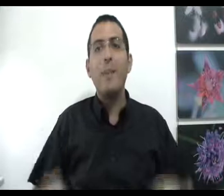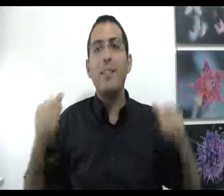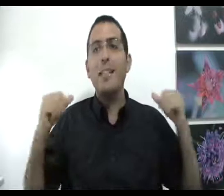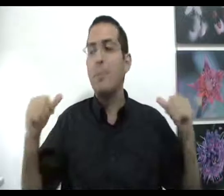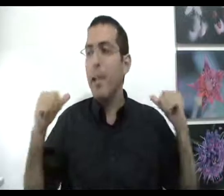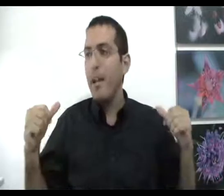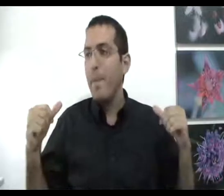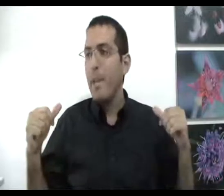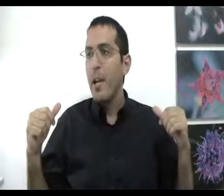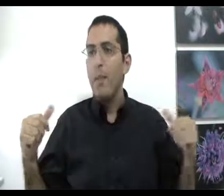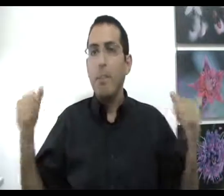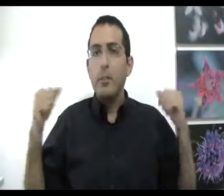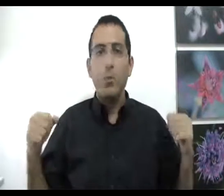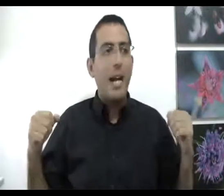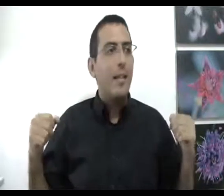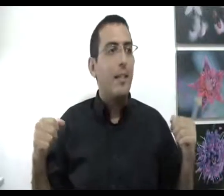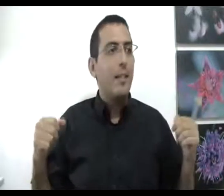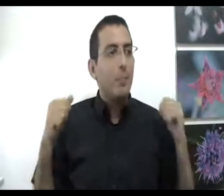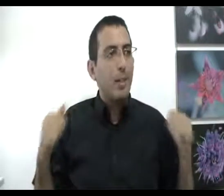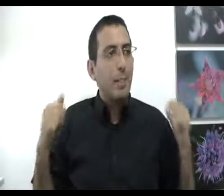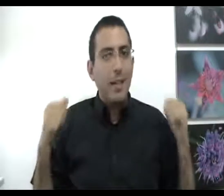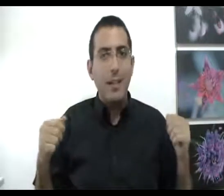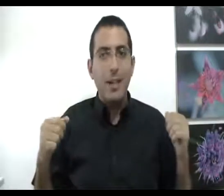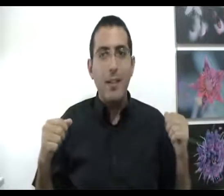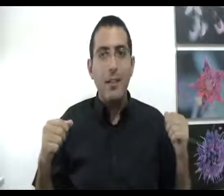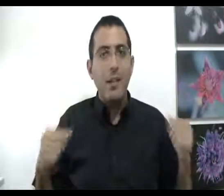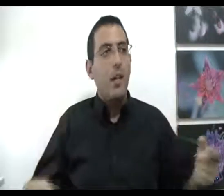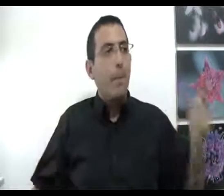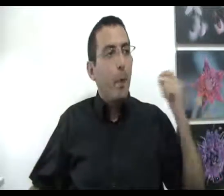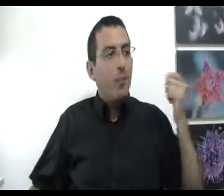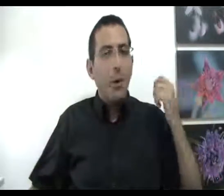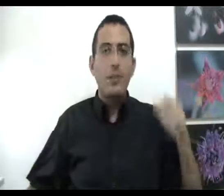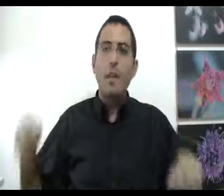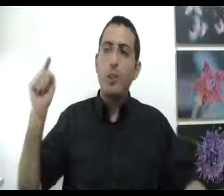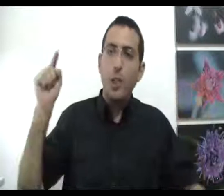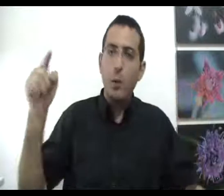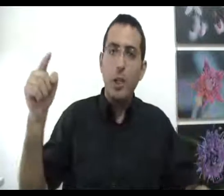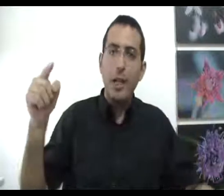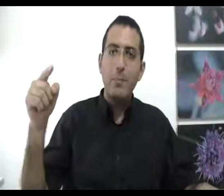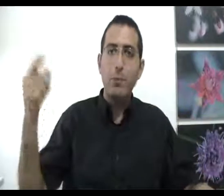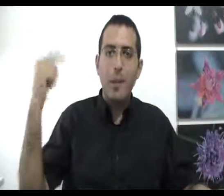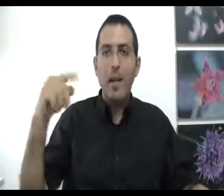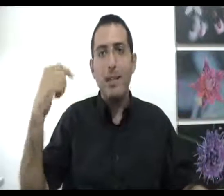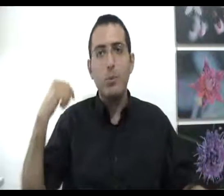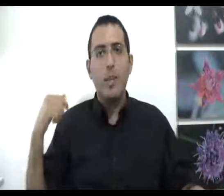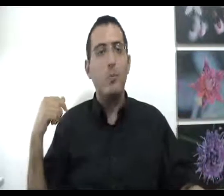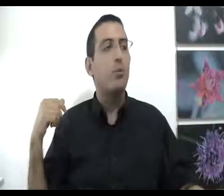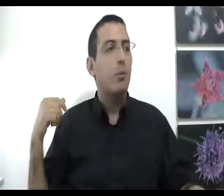אתה עצמך מסוגל להתמודד עם חרדה באותה עוצמה של ההוש שחרד מג'וקים רק אתה מסוגל להוציא אותו